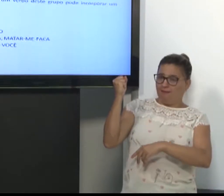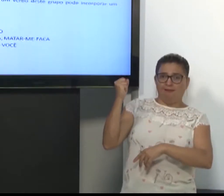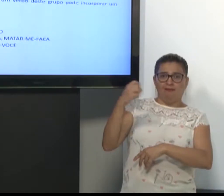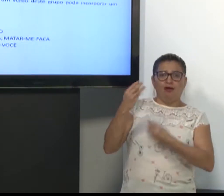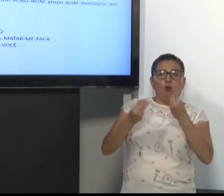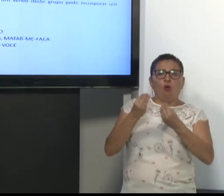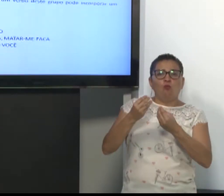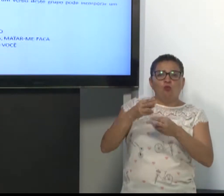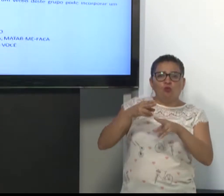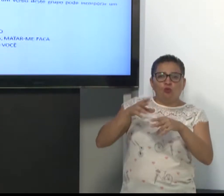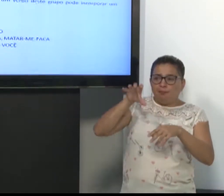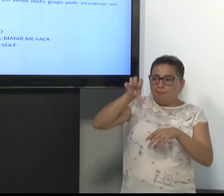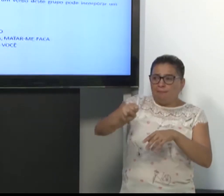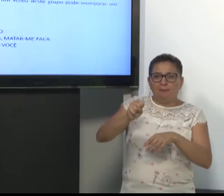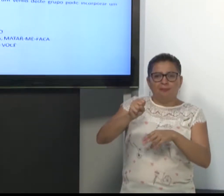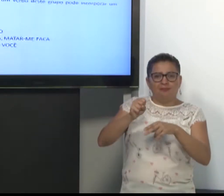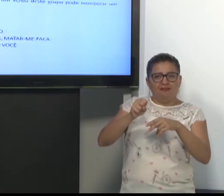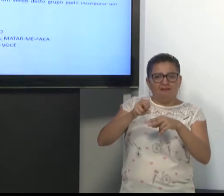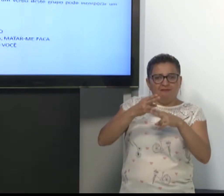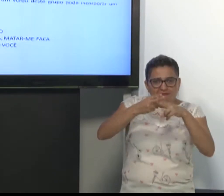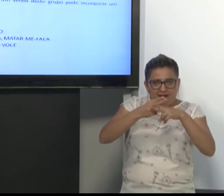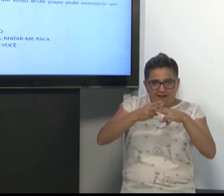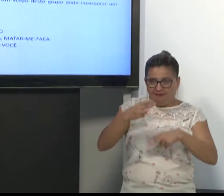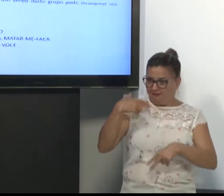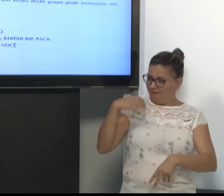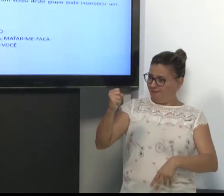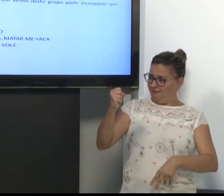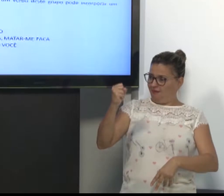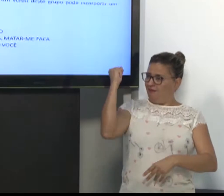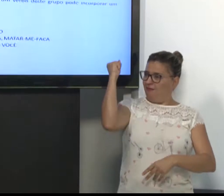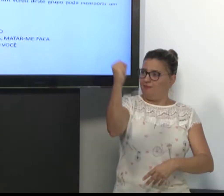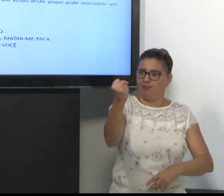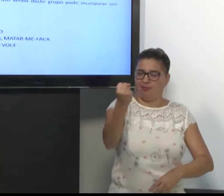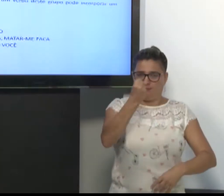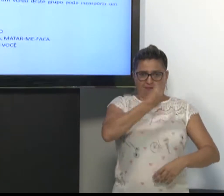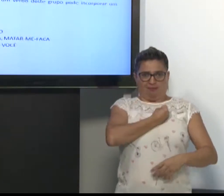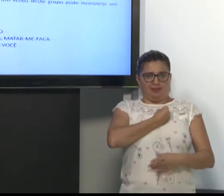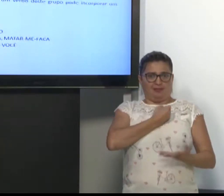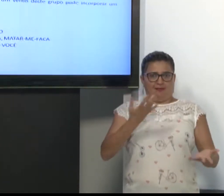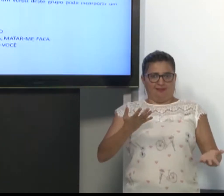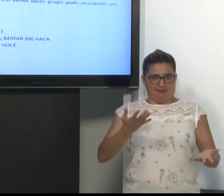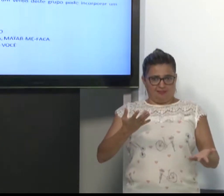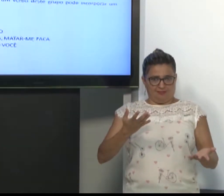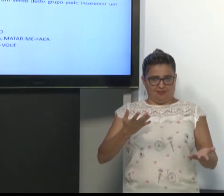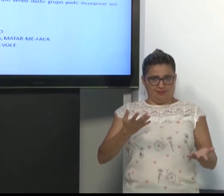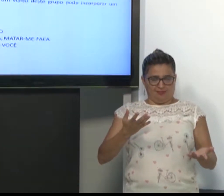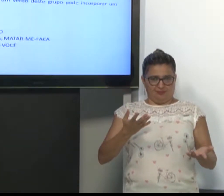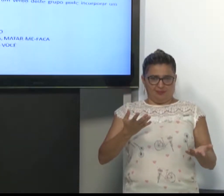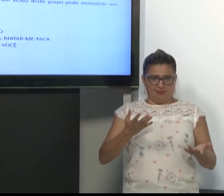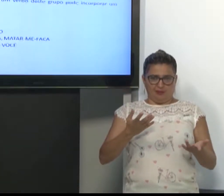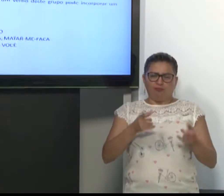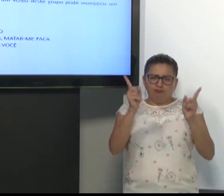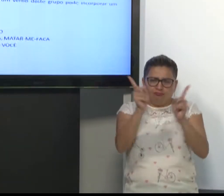O classificador já está incorporado. Eu sei que esse classificador significa que é uma faca.